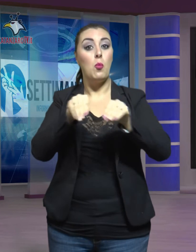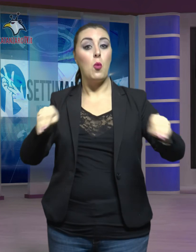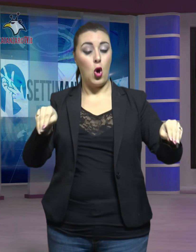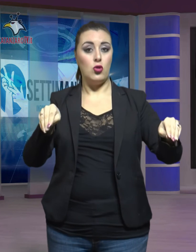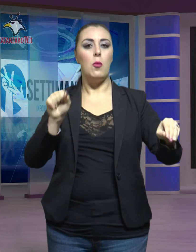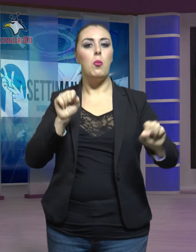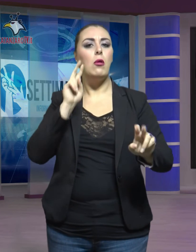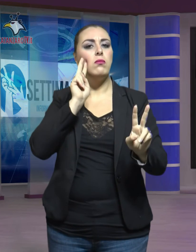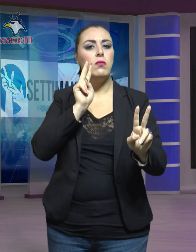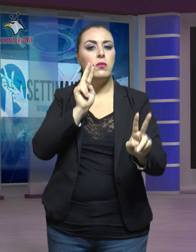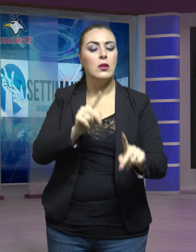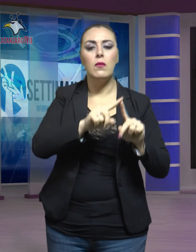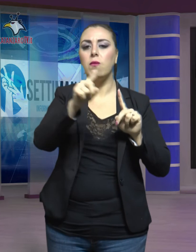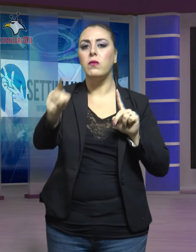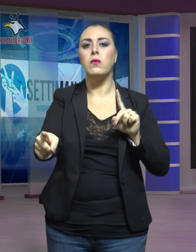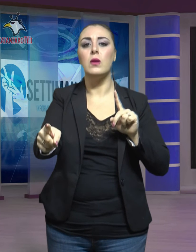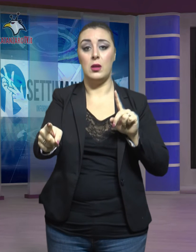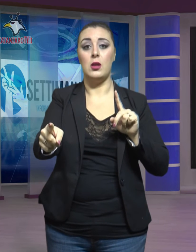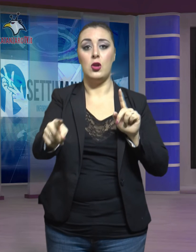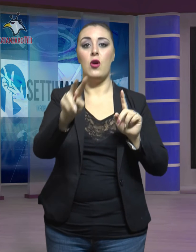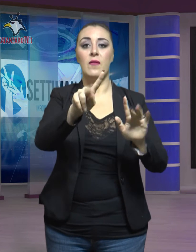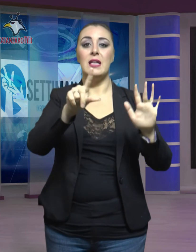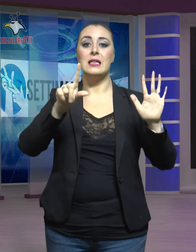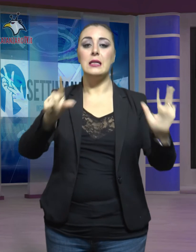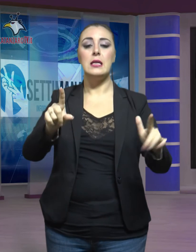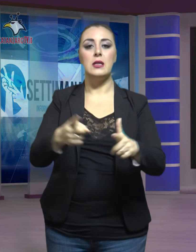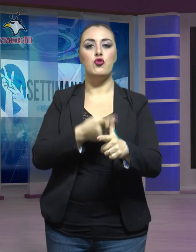visitata fino al prossimo 27 gennaio.